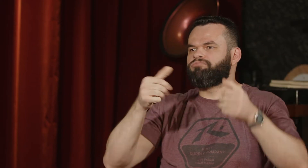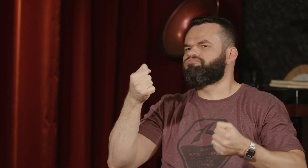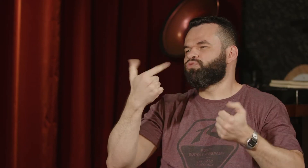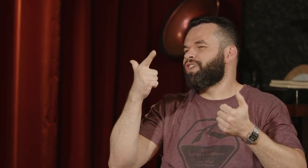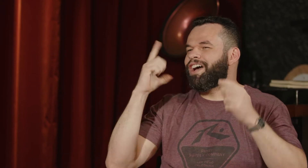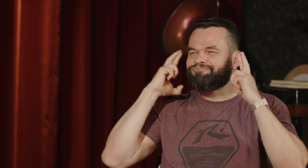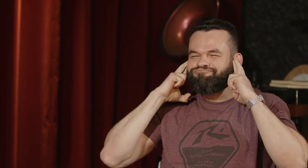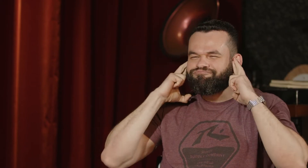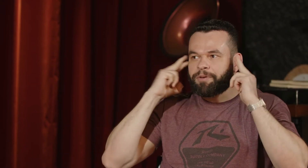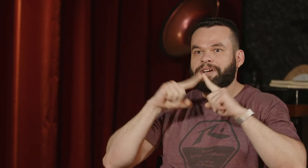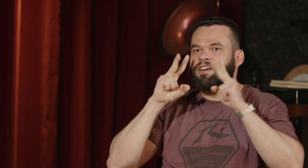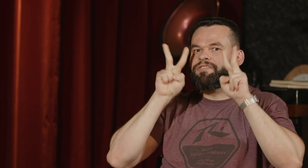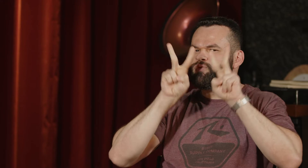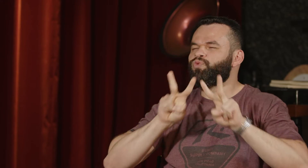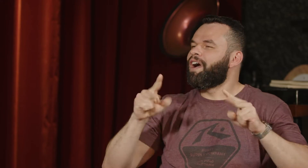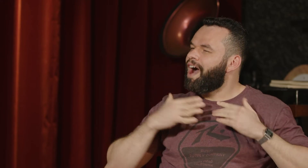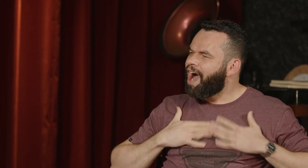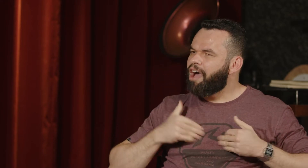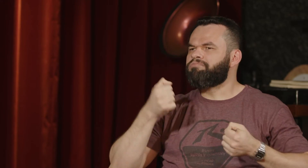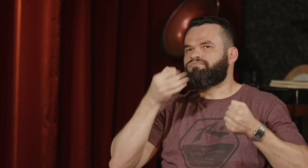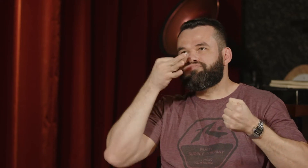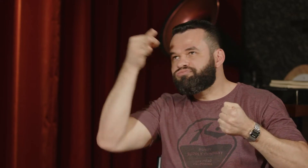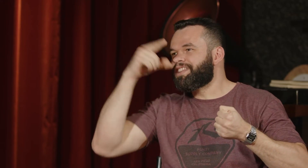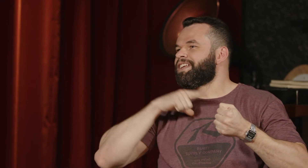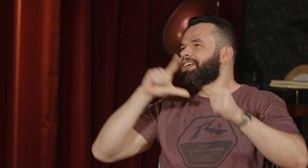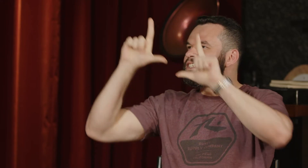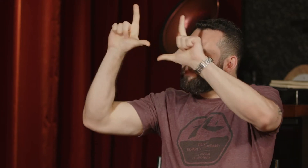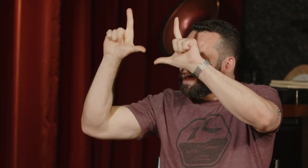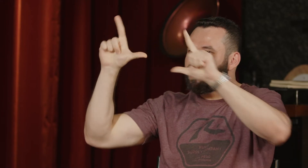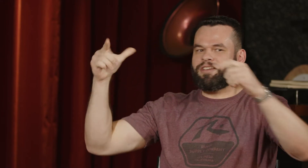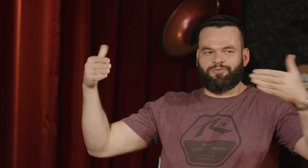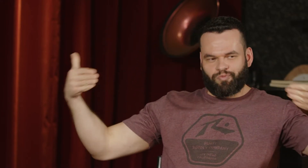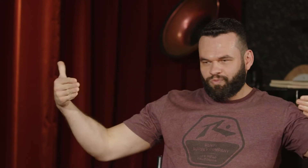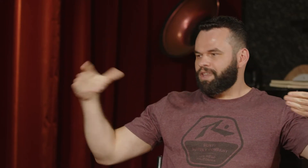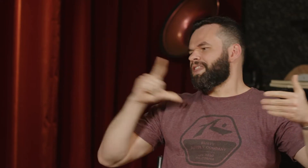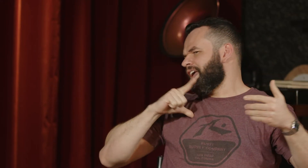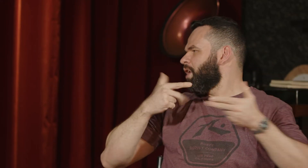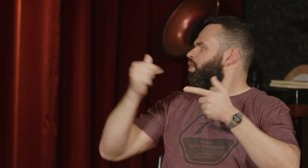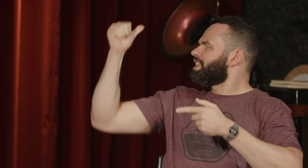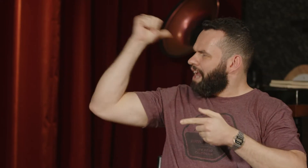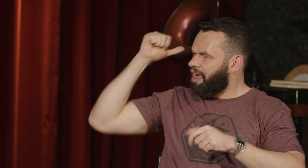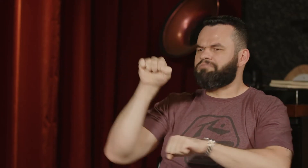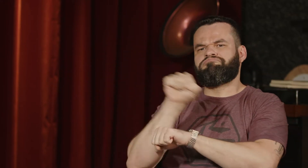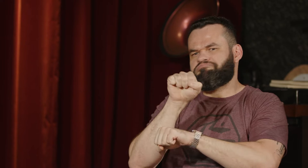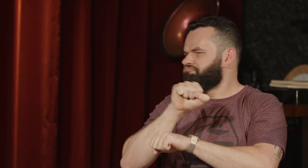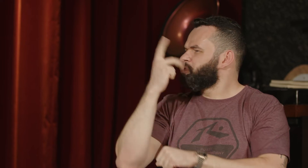tem uma tensão visual muito grande. E o que interessa é o que está aí na frente, praticamente, né? Saber identificar as